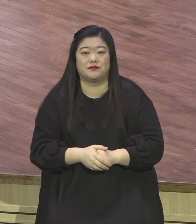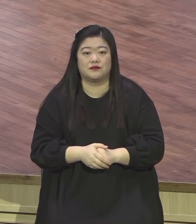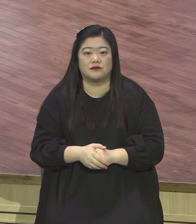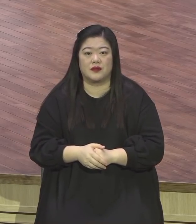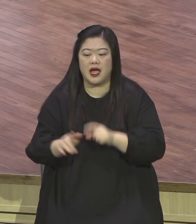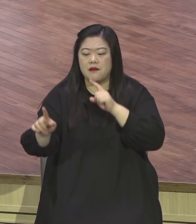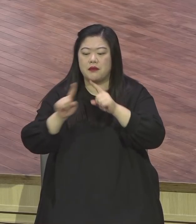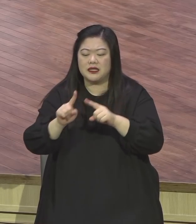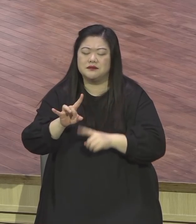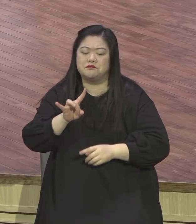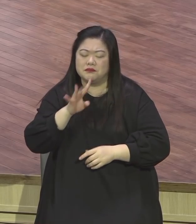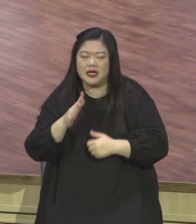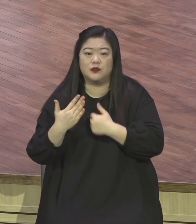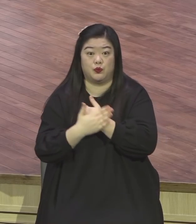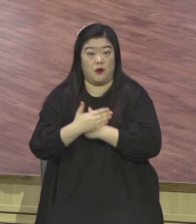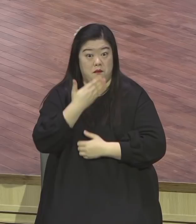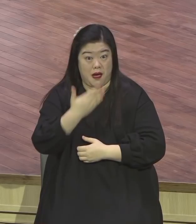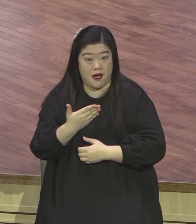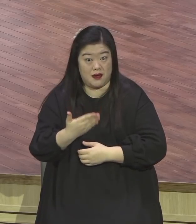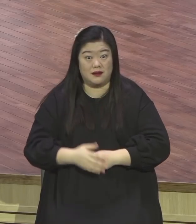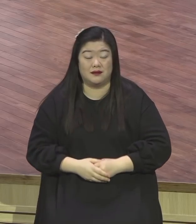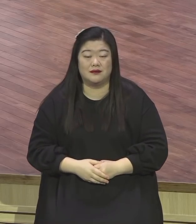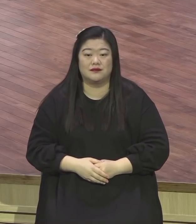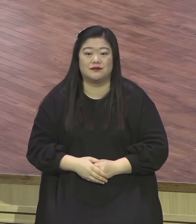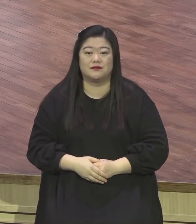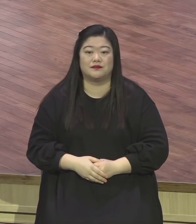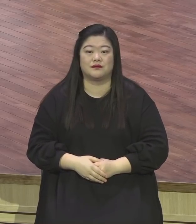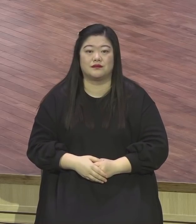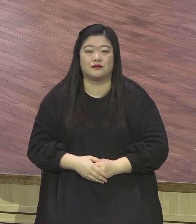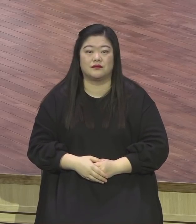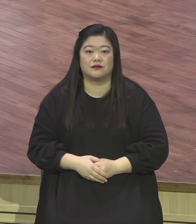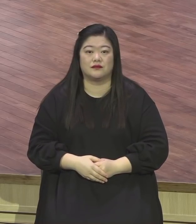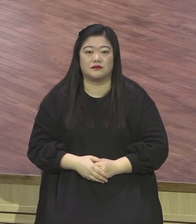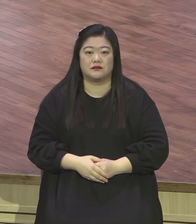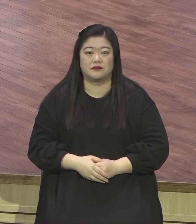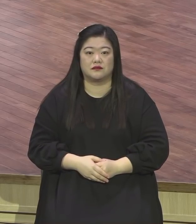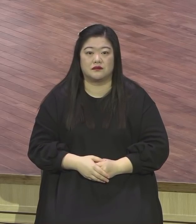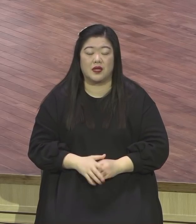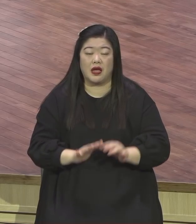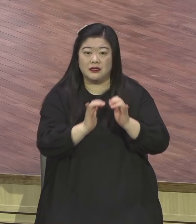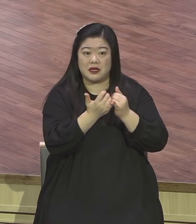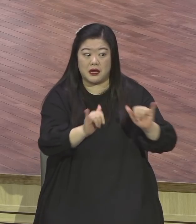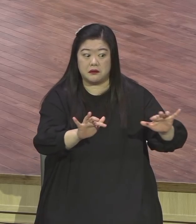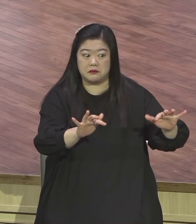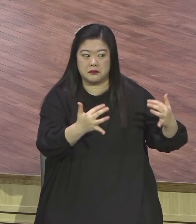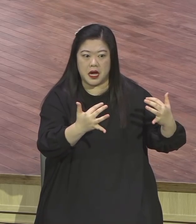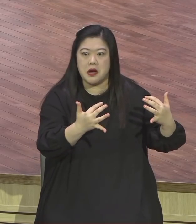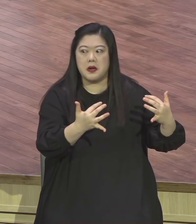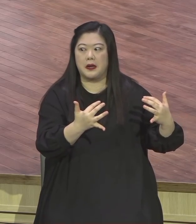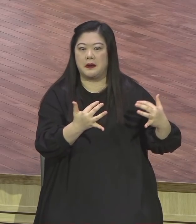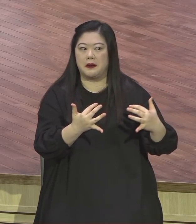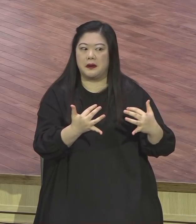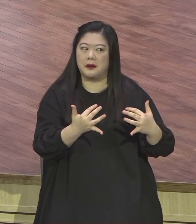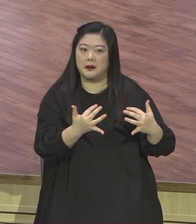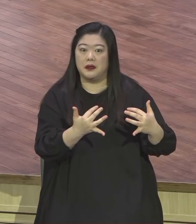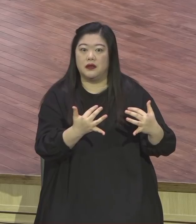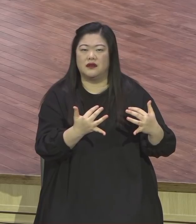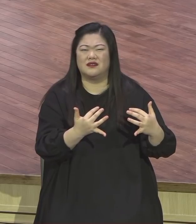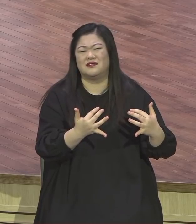위로받으시기 바랍니다. 사람의 관심과 사람의 그러한 말들도 중요하겠지만 그보다 더